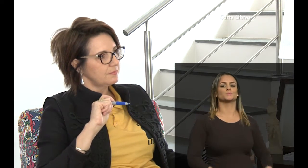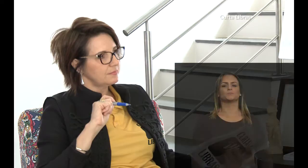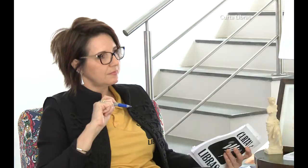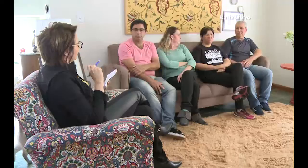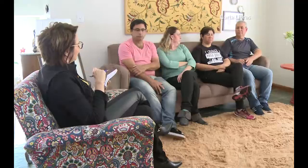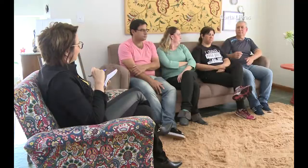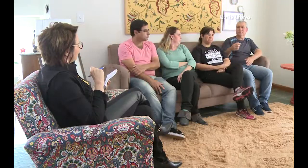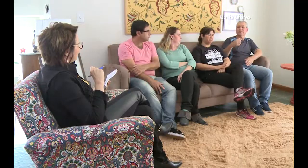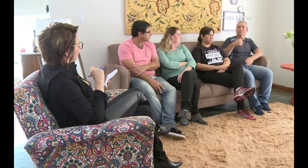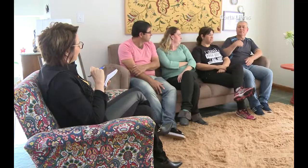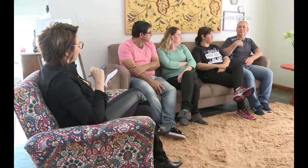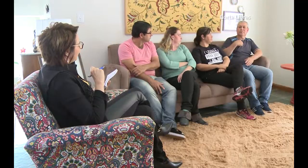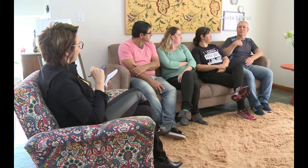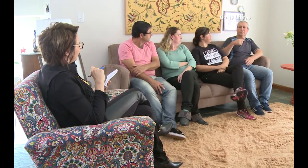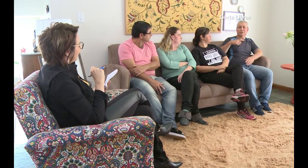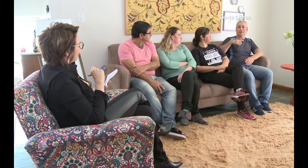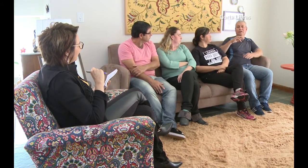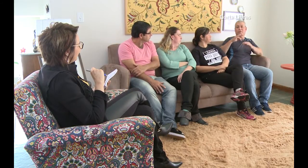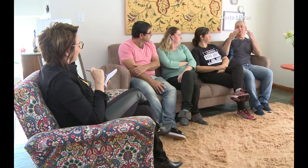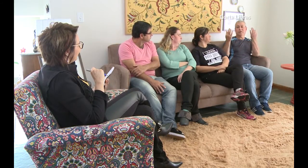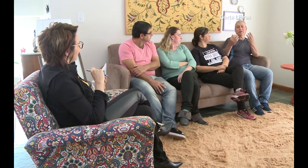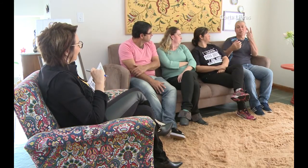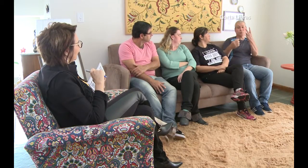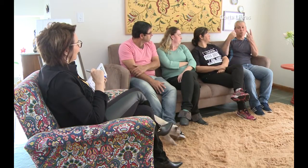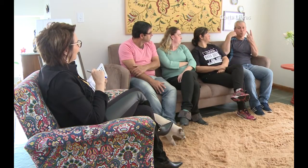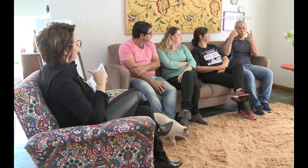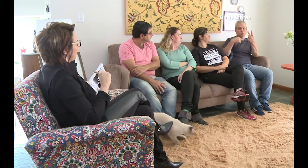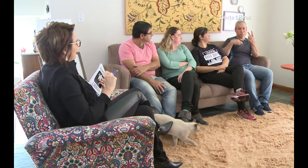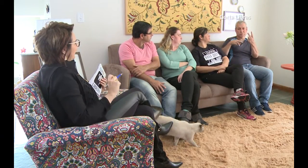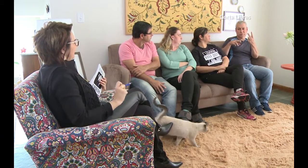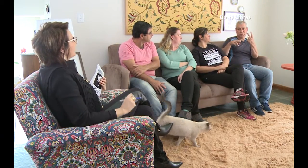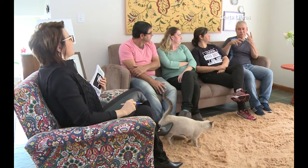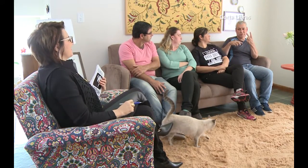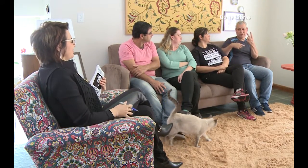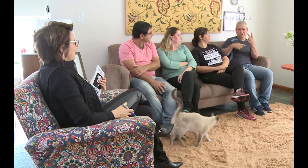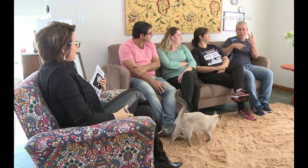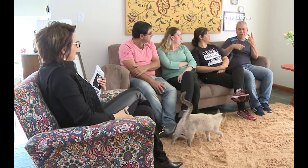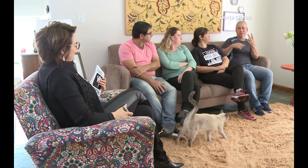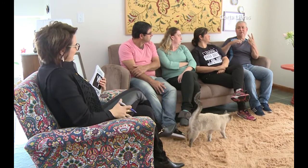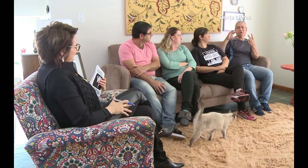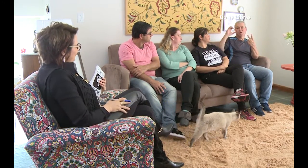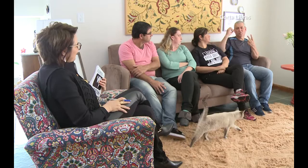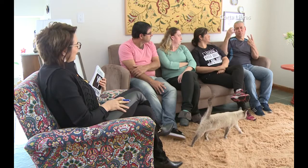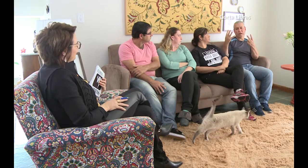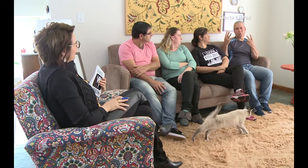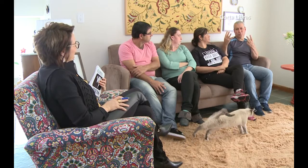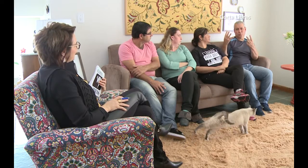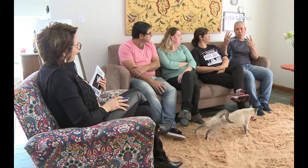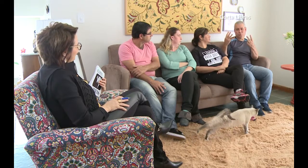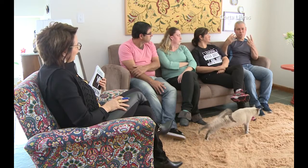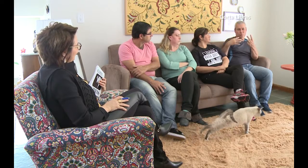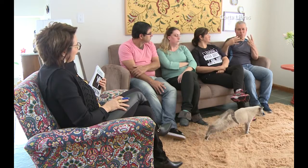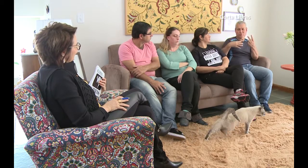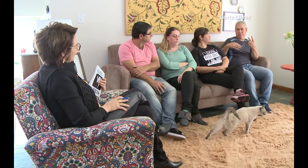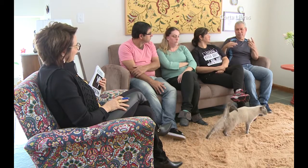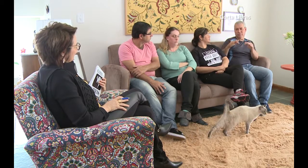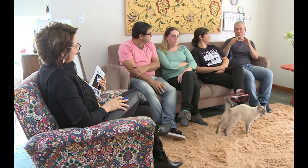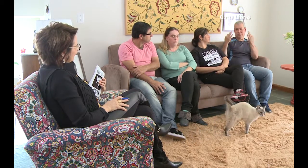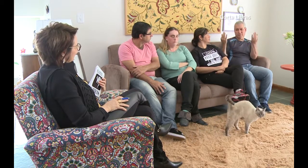Bom, na minha família são dois irmãos surdos e quatro ouvintes. Meus pais são